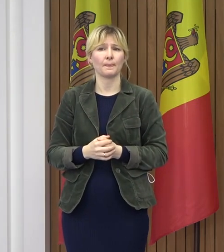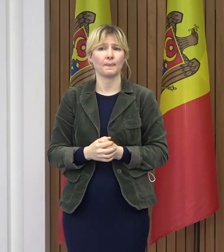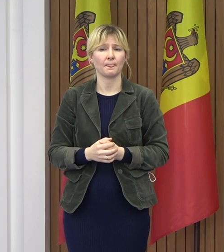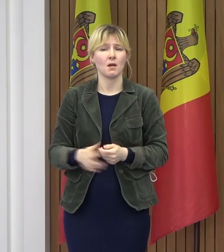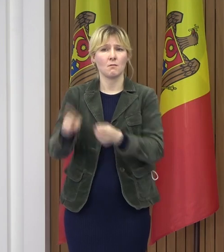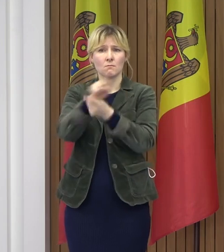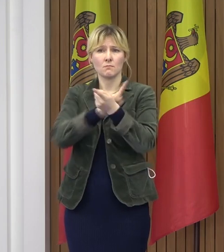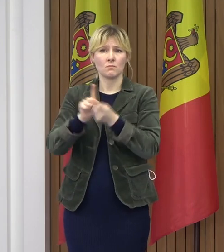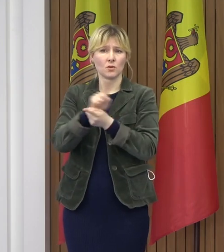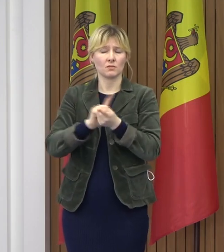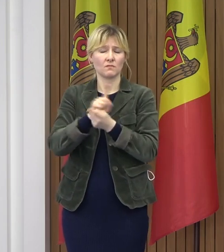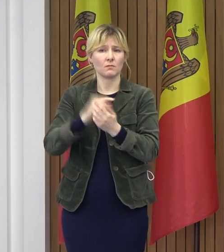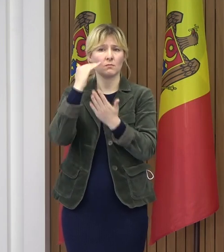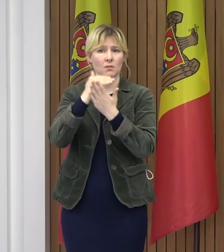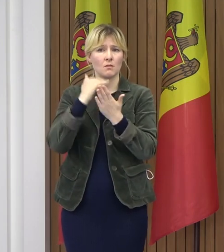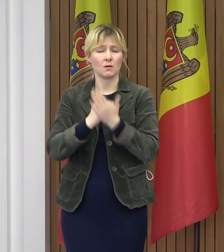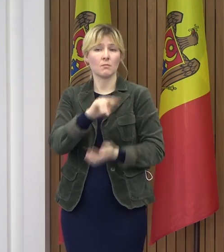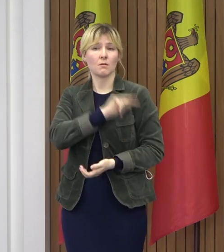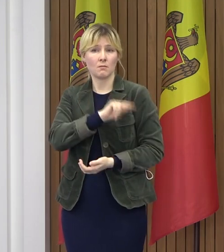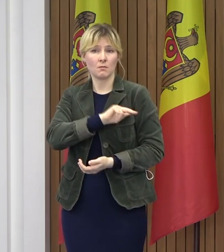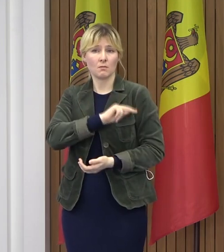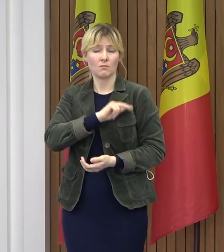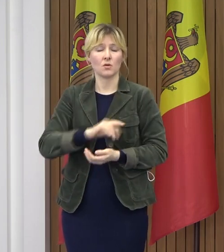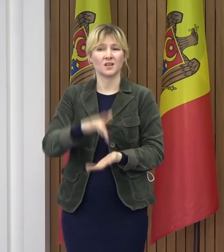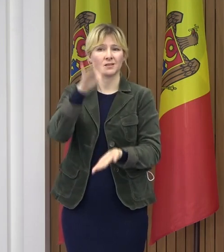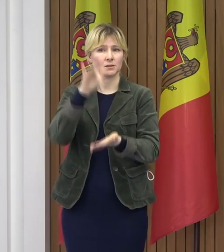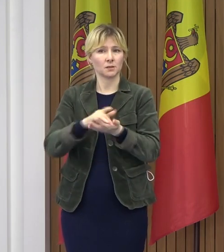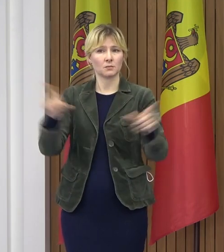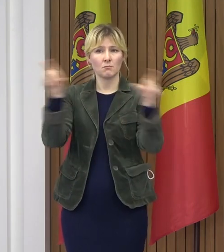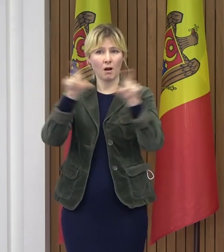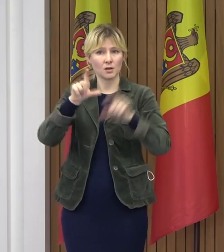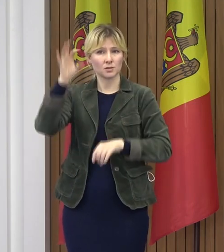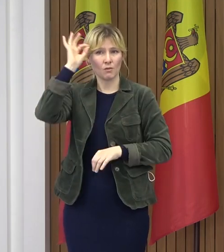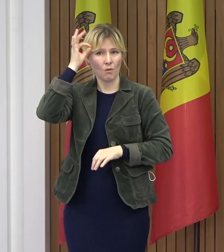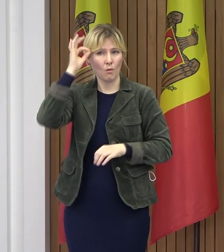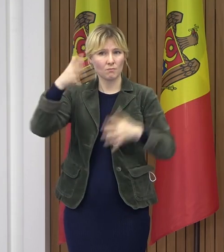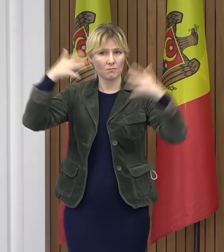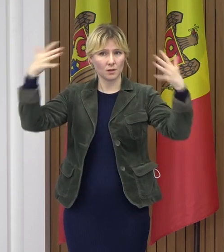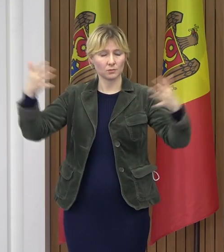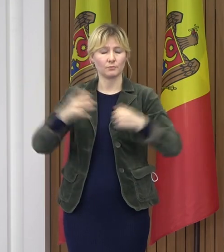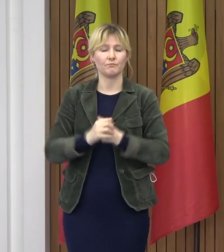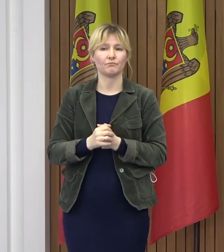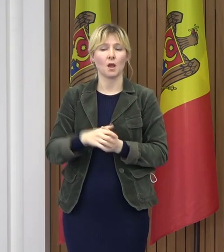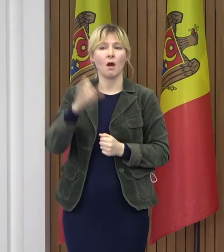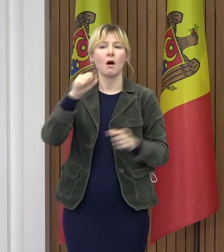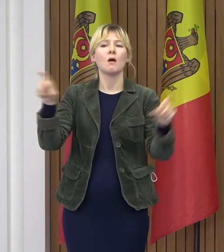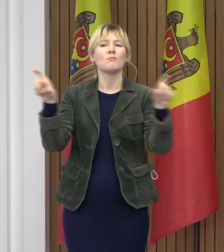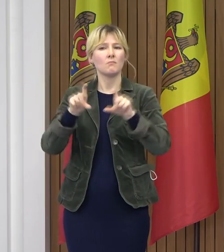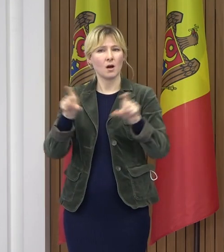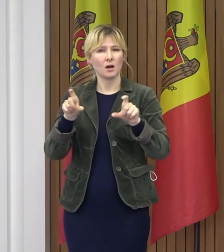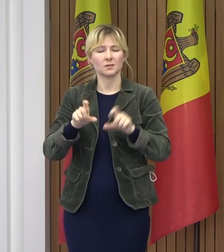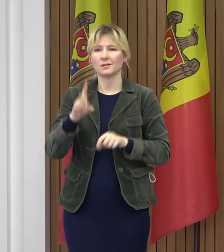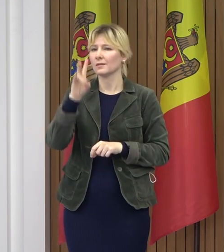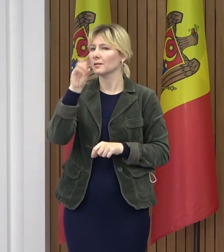Modificăm programul de lucru a centrelor comerciale, a unităților comerciale